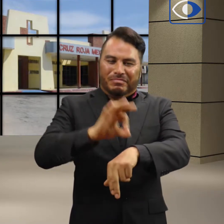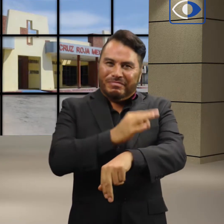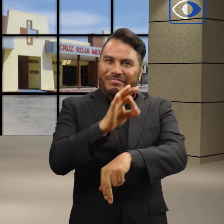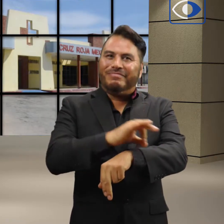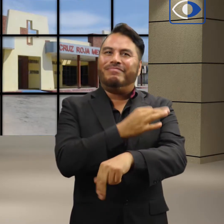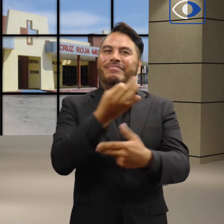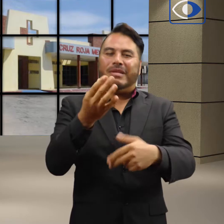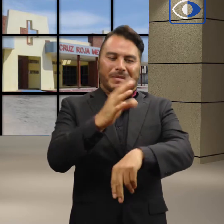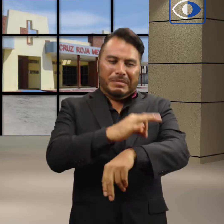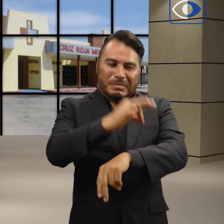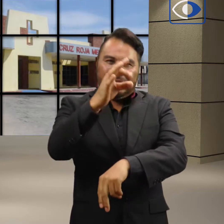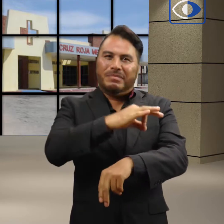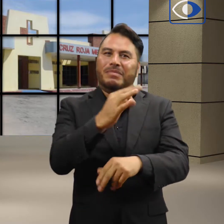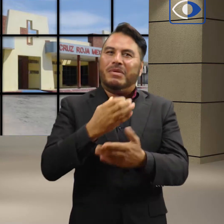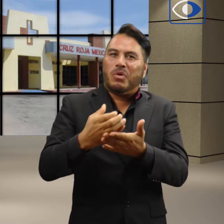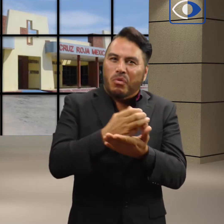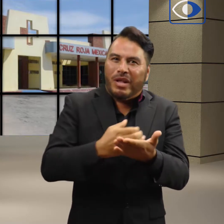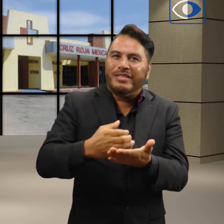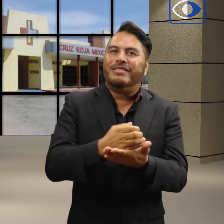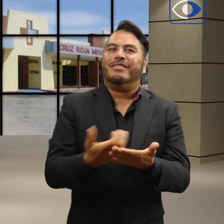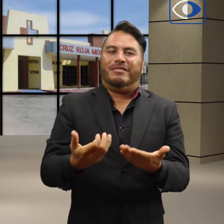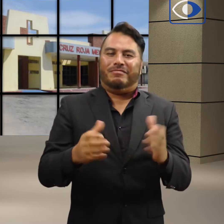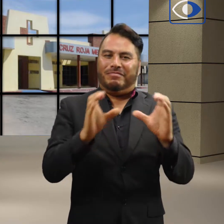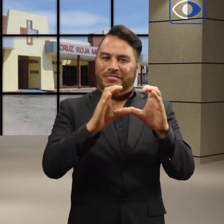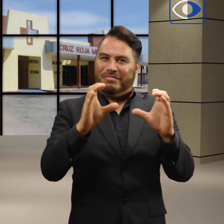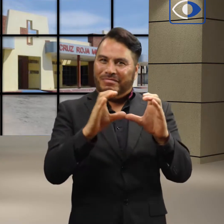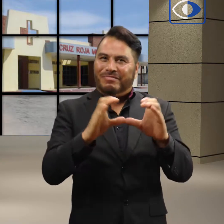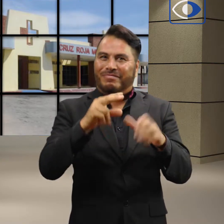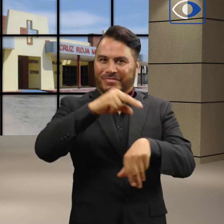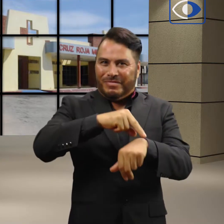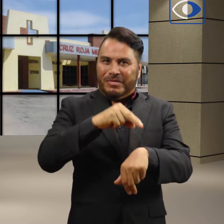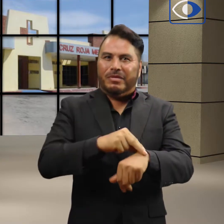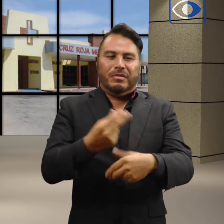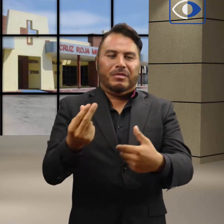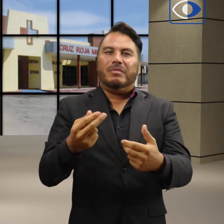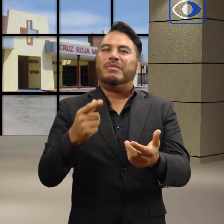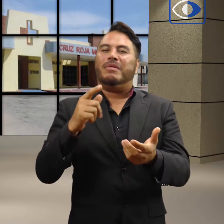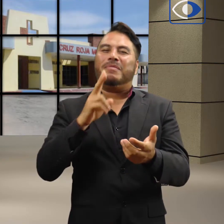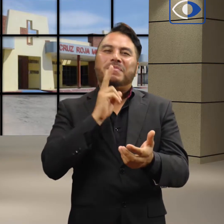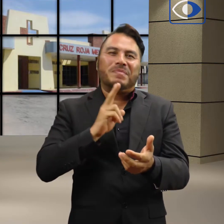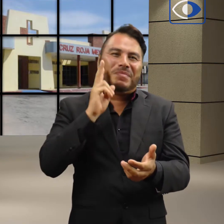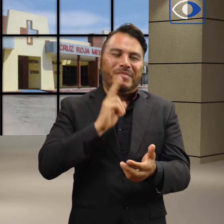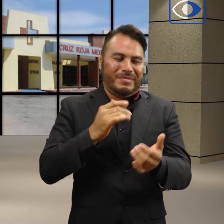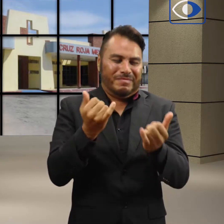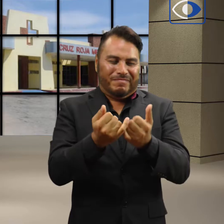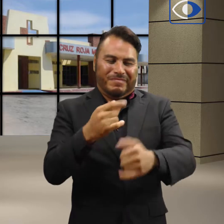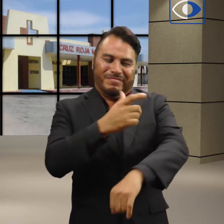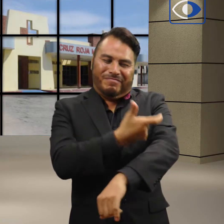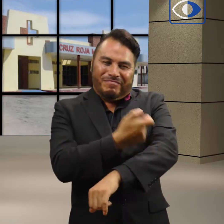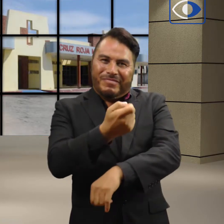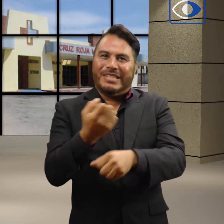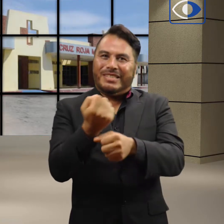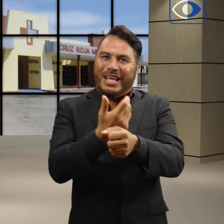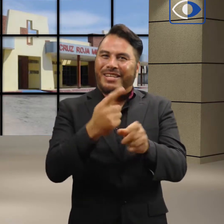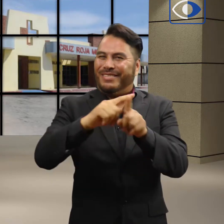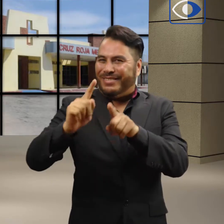inyecciones, sutura simple, curación simple, retiro de puntos y toma rápida de glucosa, con una cuota de